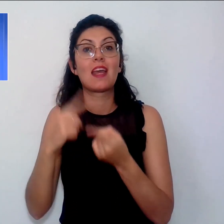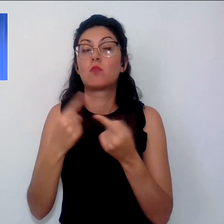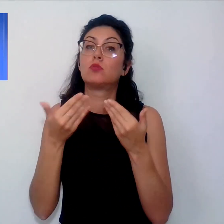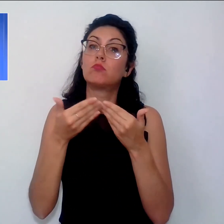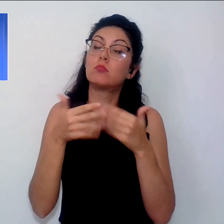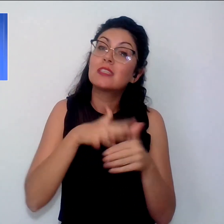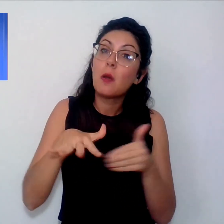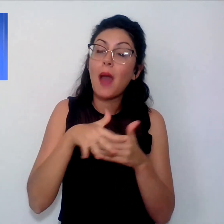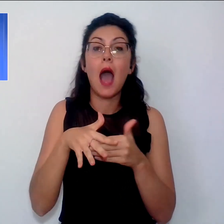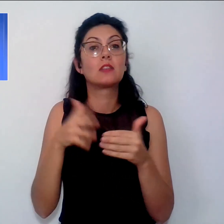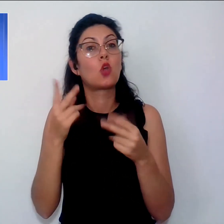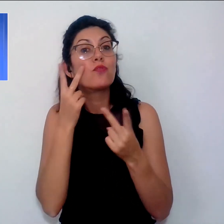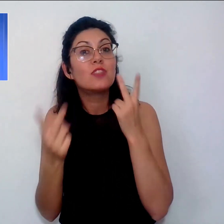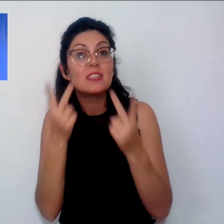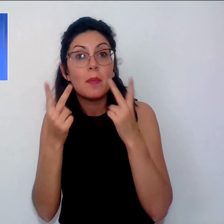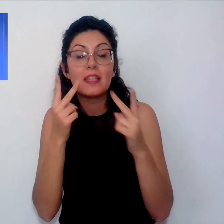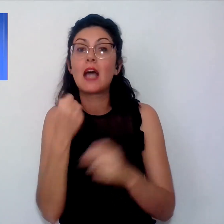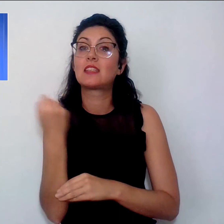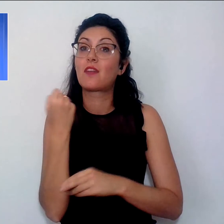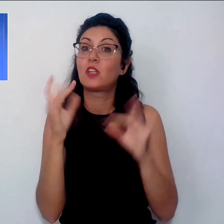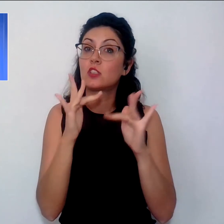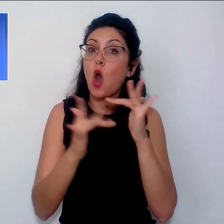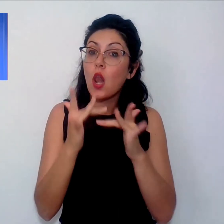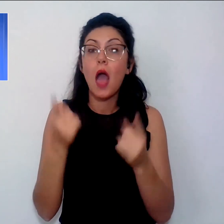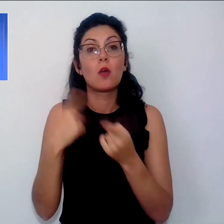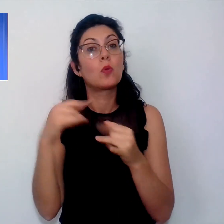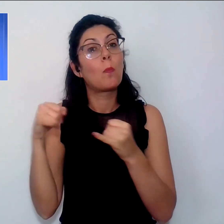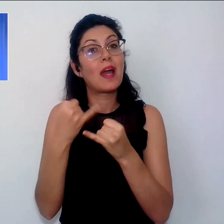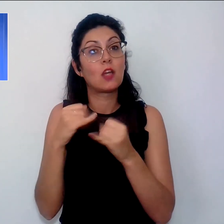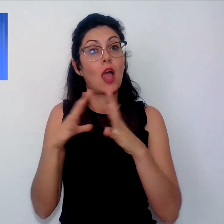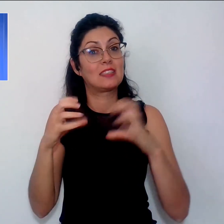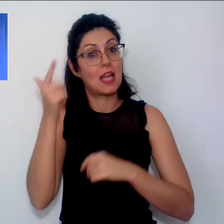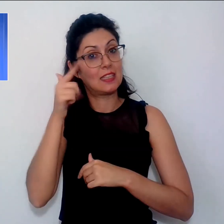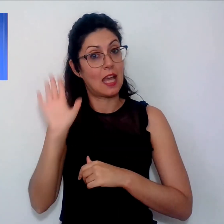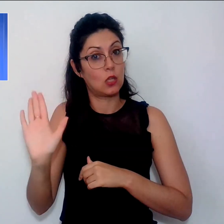servizi online e alle particolarità dell'azienda senese.